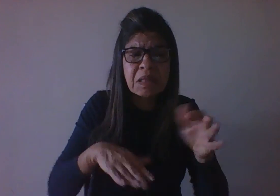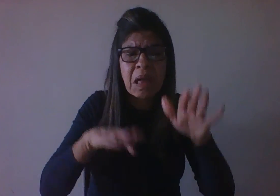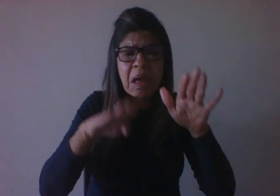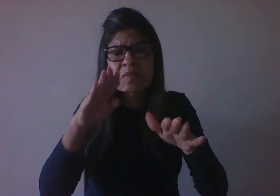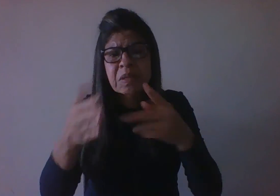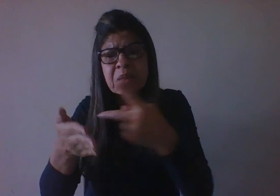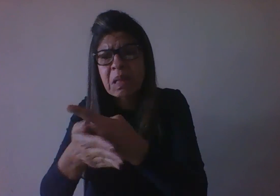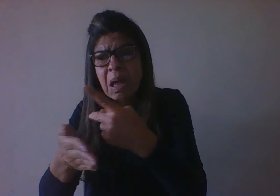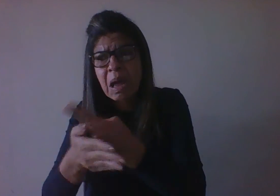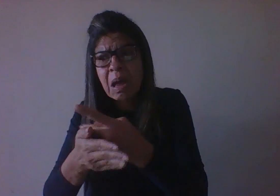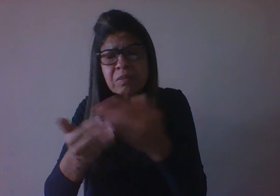social.